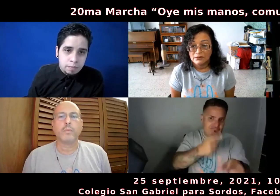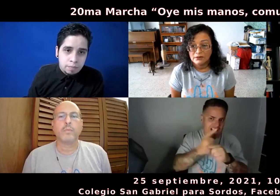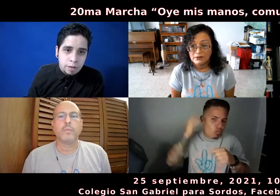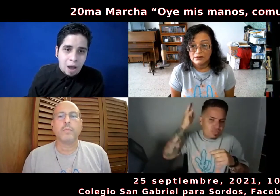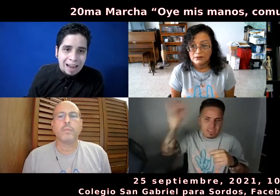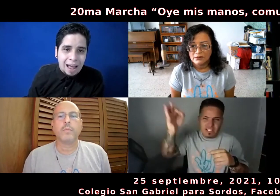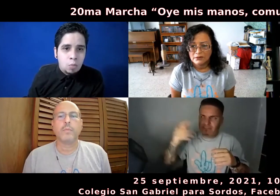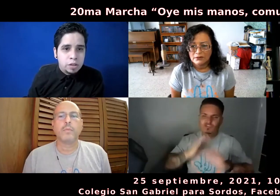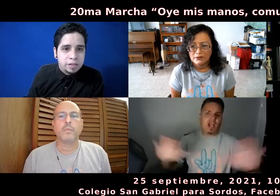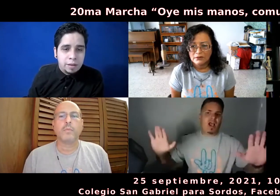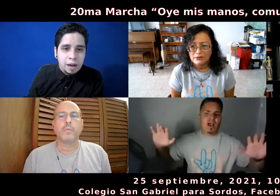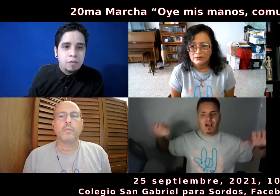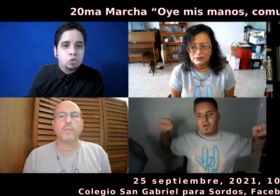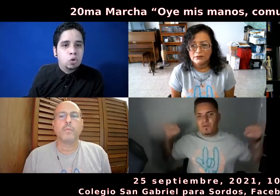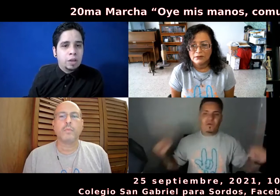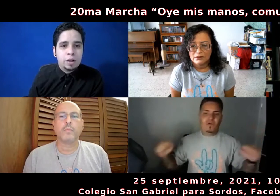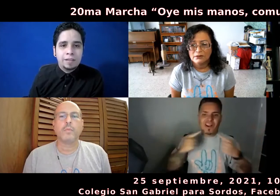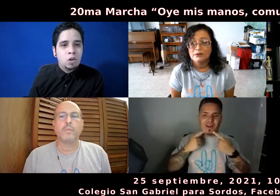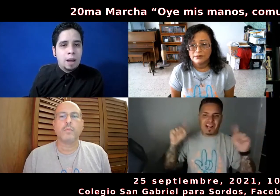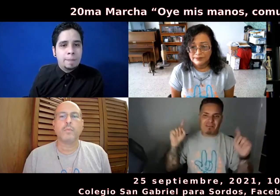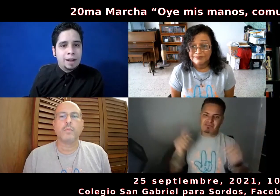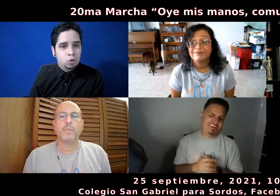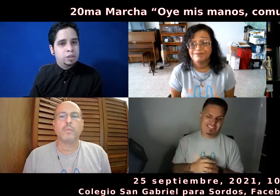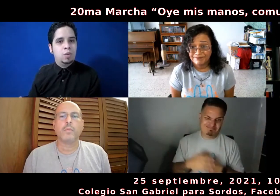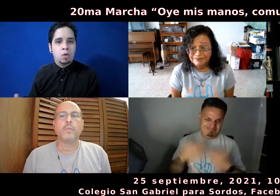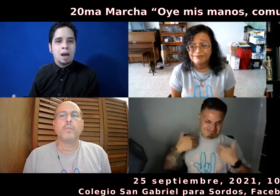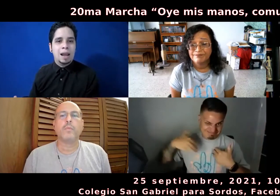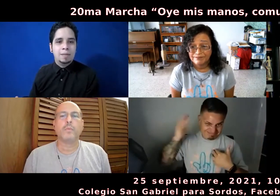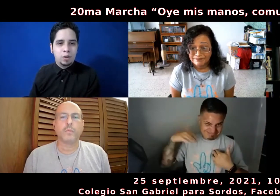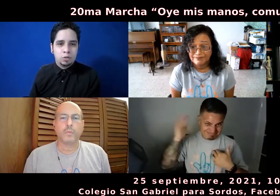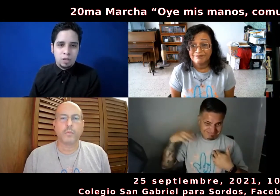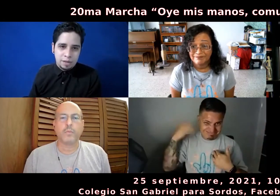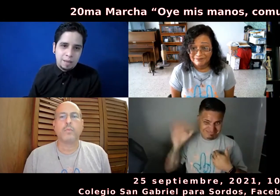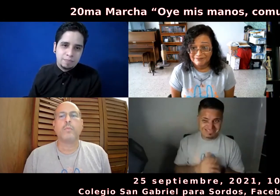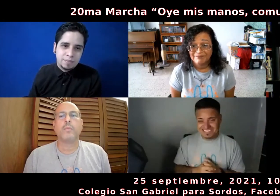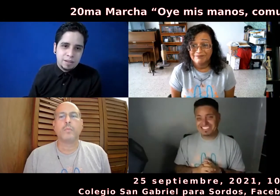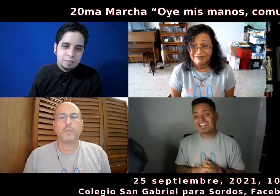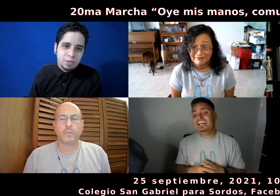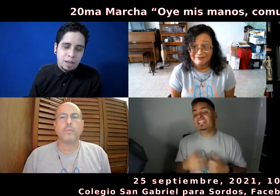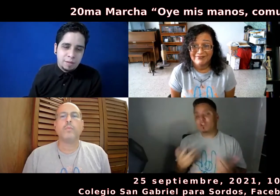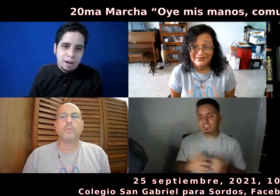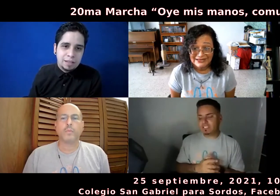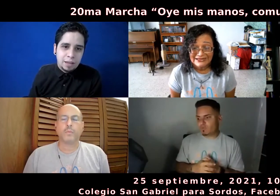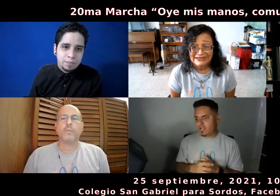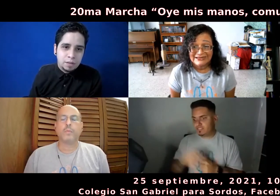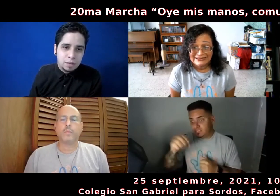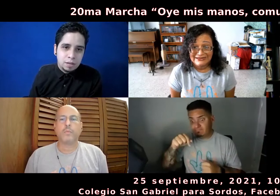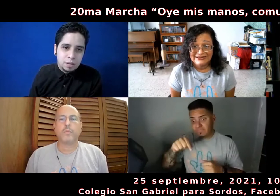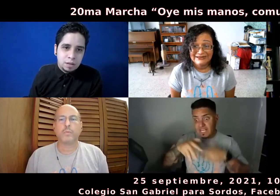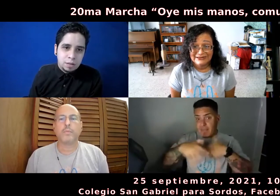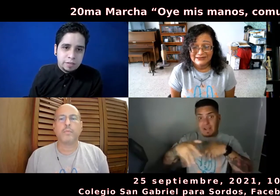Pero ojalá, como dice, ¿verdad? En el futuro, ya no hay que hacerlo más, para que todo esté igual, ojalá, pero todavía, todavía falta. Y pues